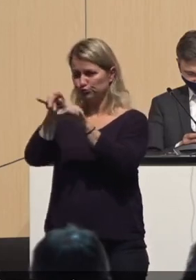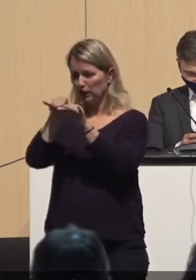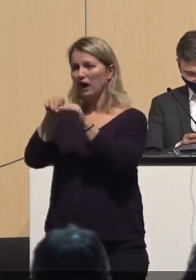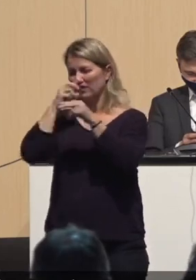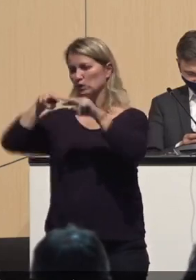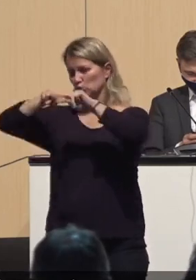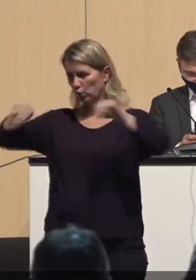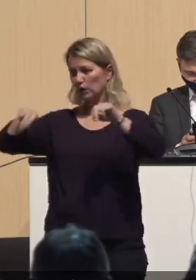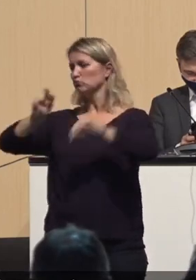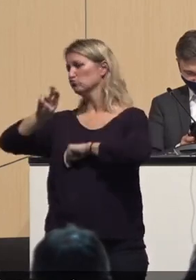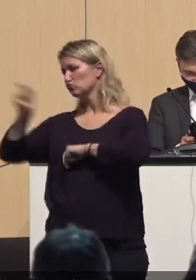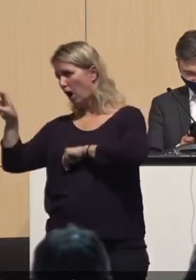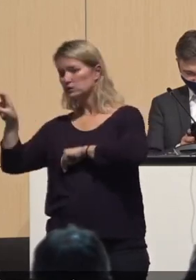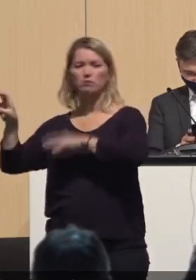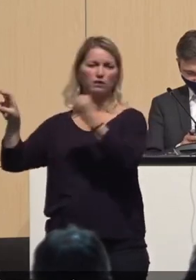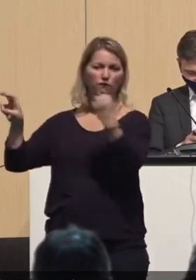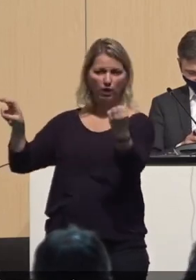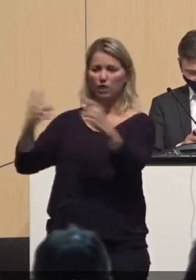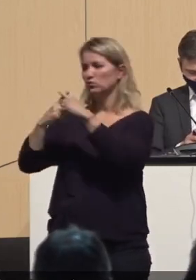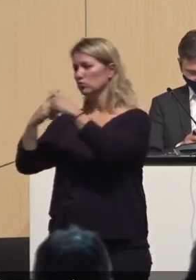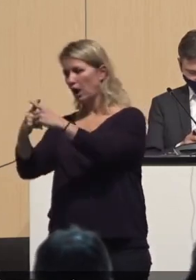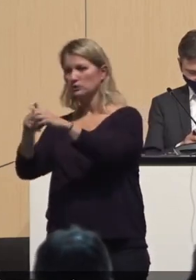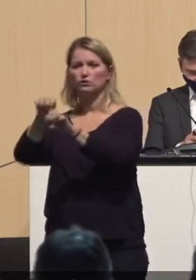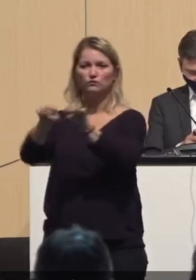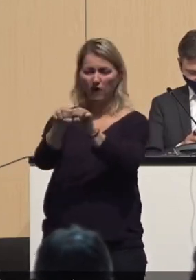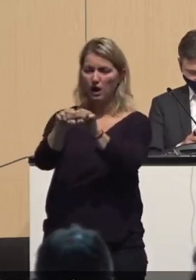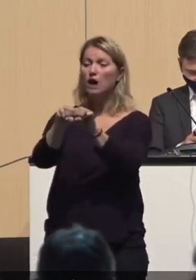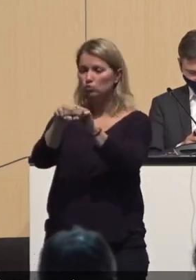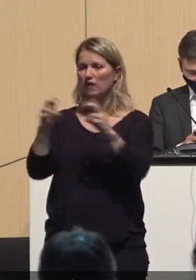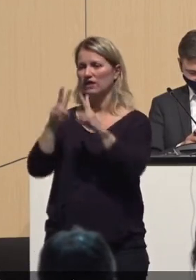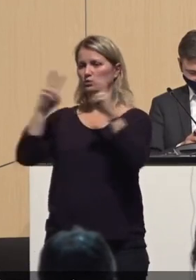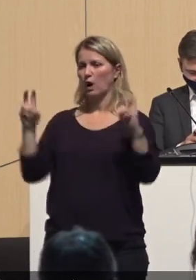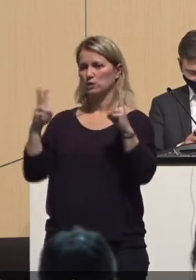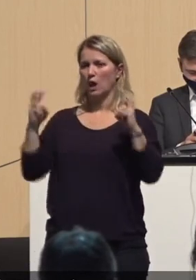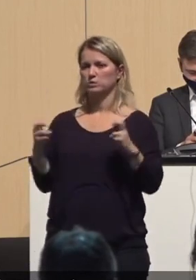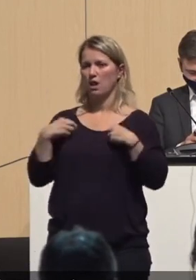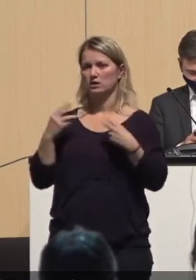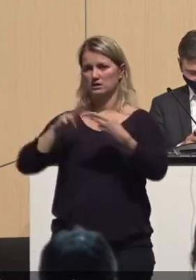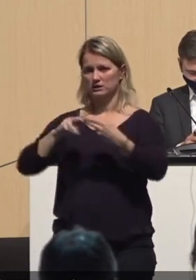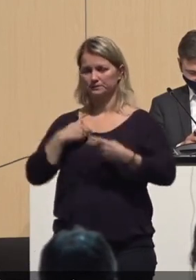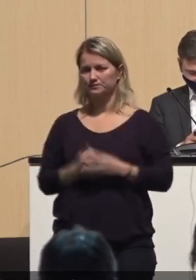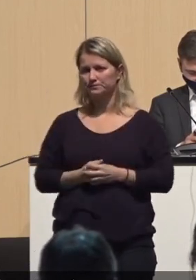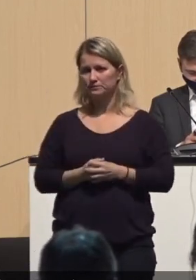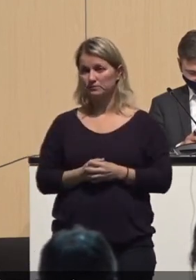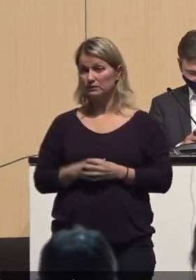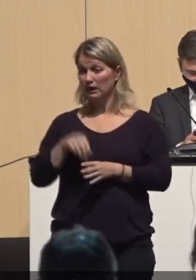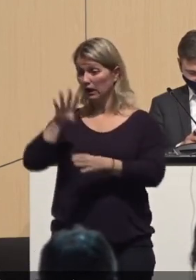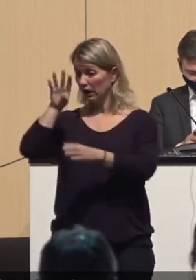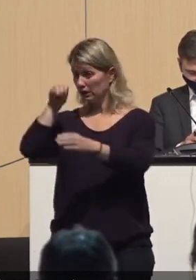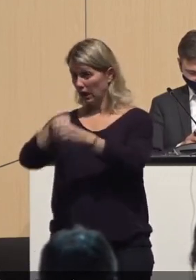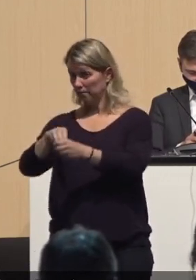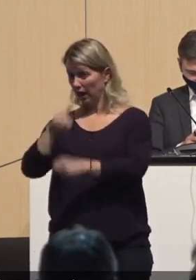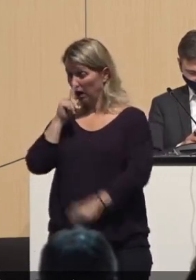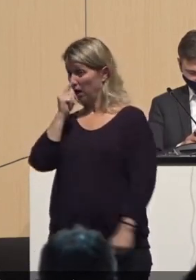wieder in die Straßenbahn, in unterschiedliche, fahren nach Hause und treffen dort wieder auf ihre Haushalte. So, und wenn nur einer davon